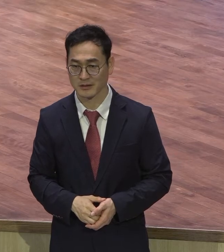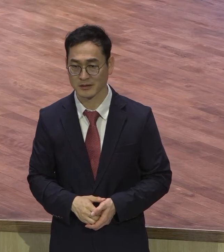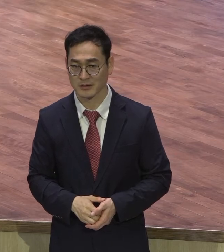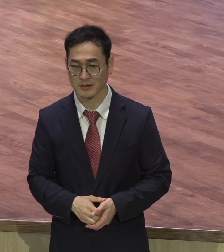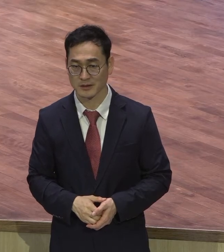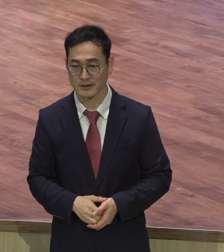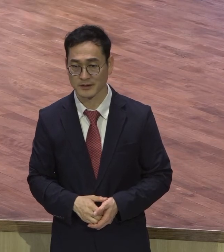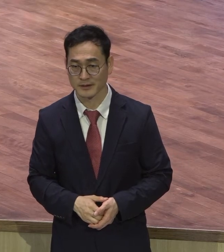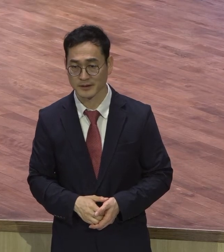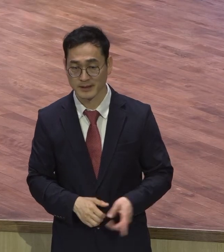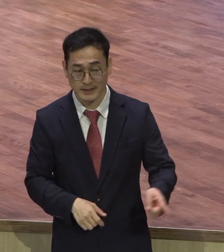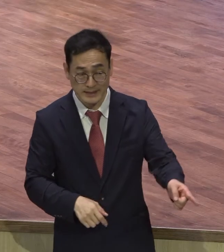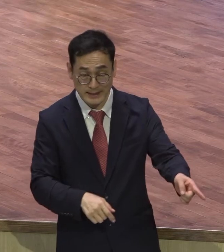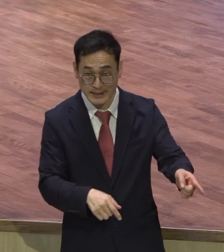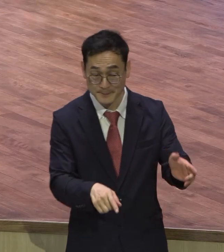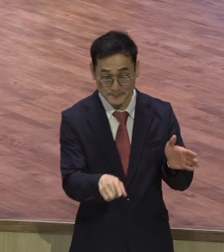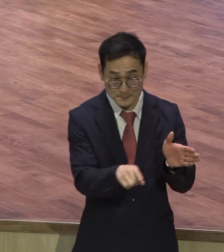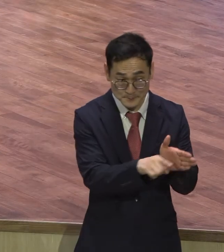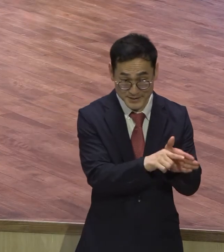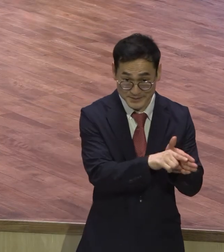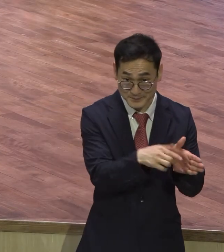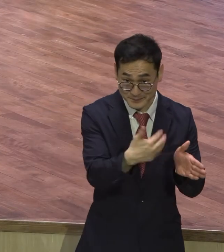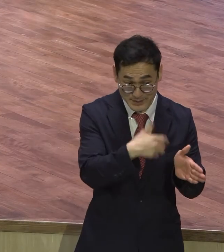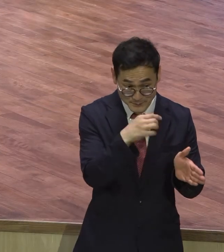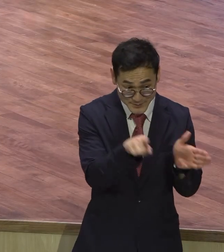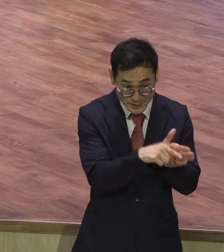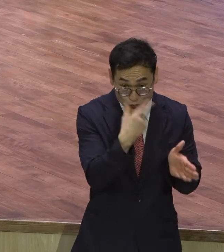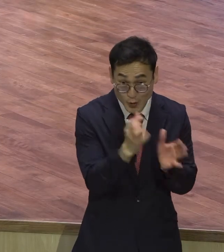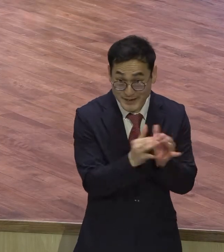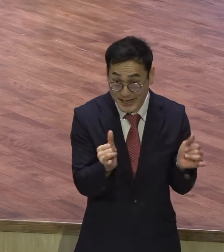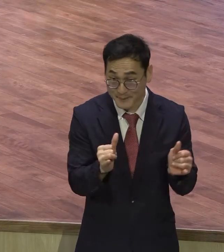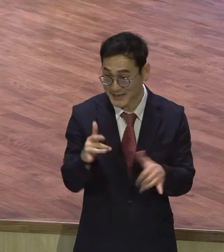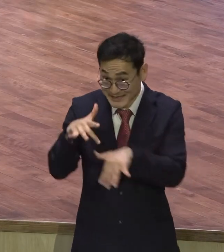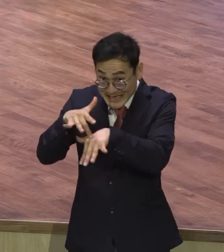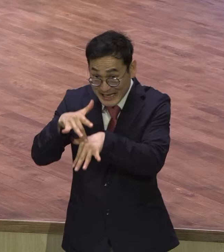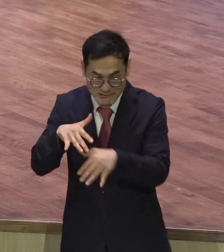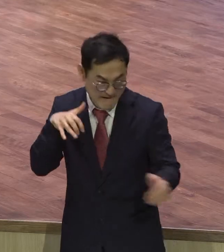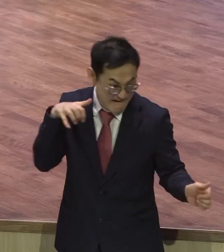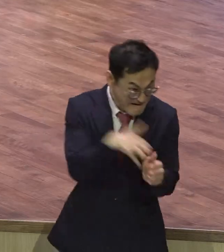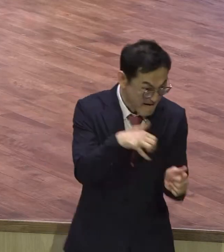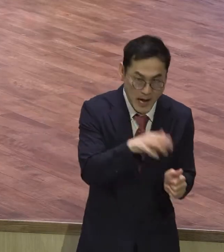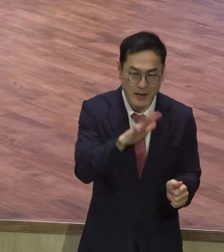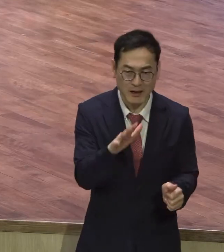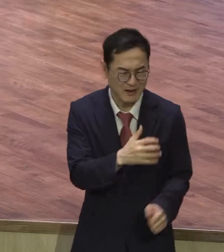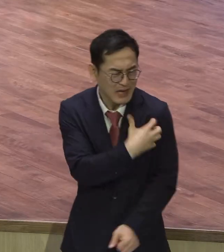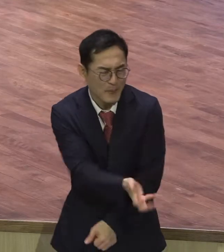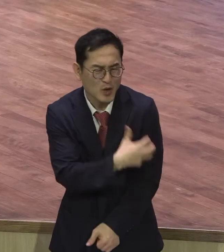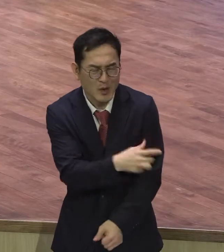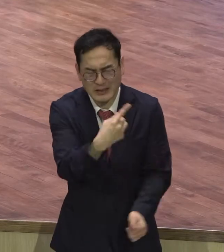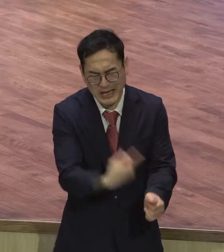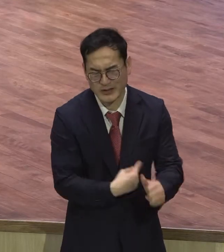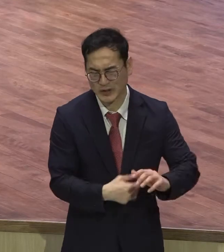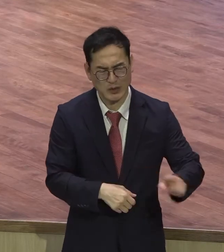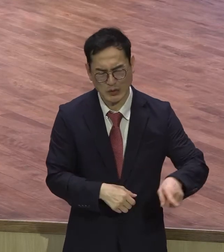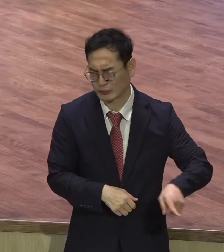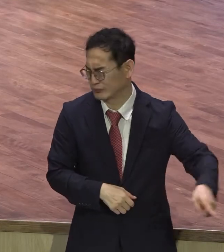신자만 죽여 왜 이 찢자식아이니까 하나님 자녀니까 구원반 하나님 자녀인데 교회 나가니까 예배 드리니까